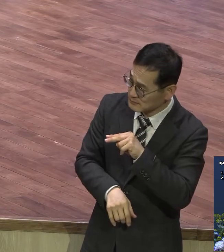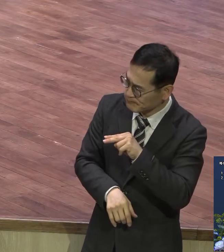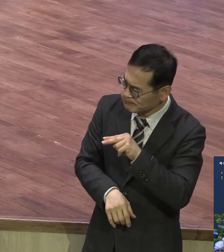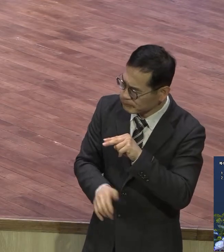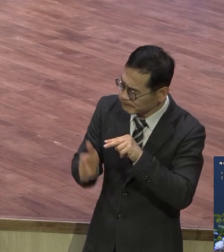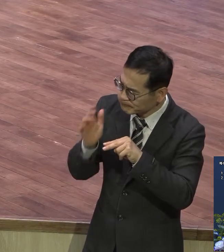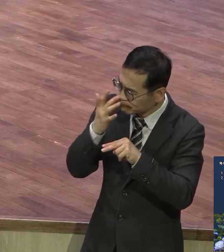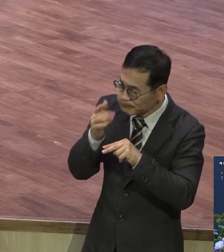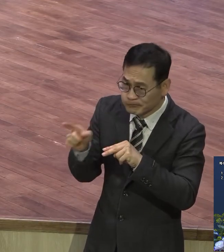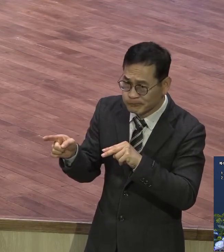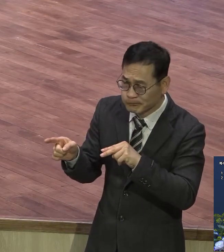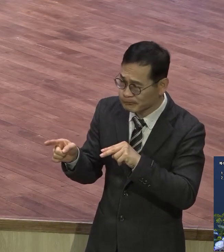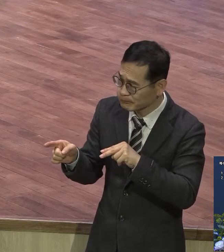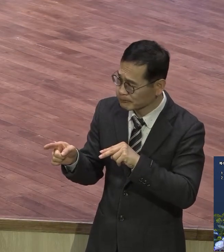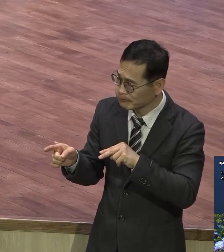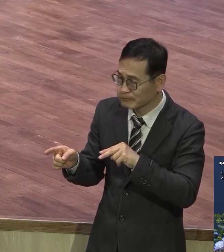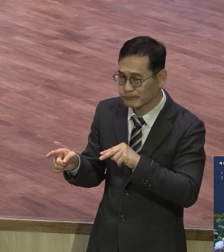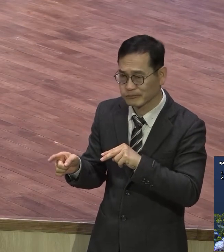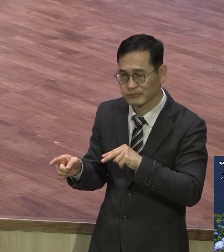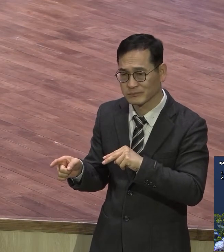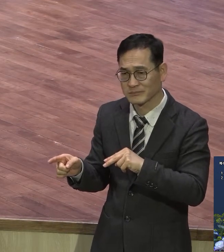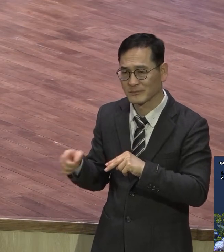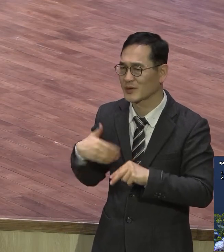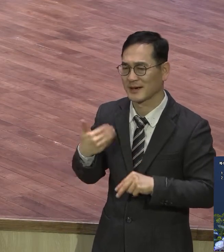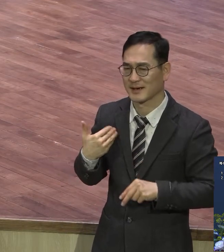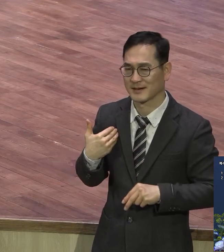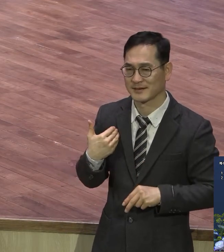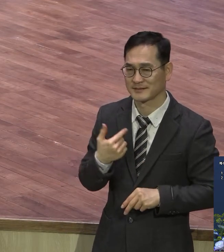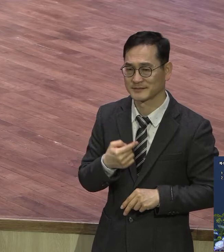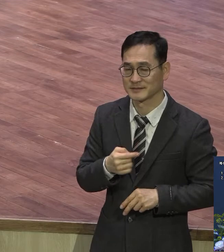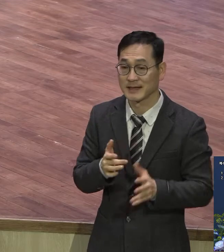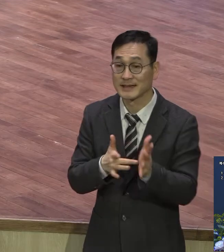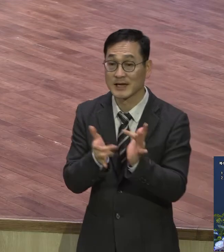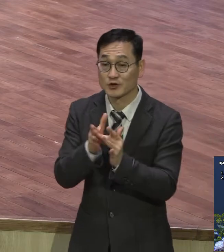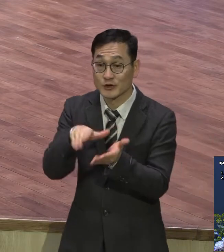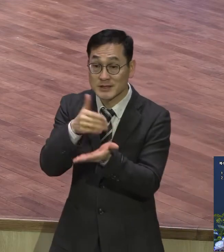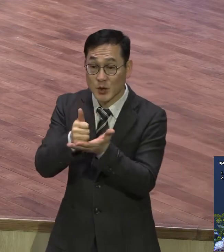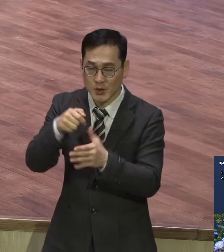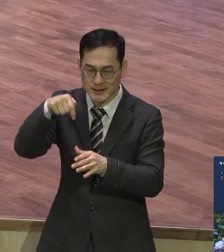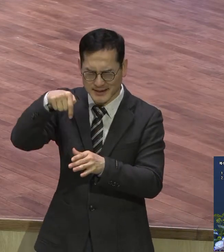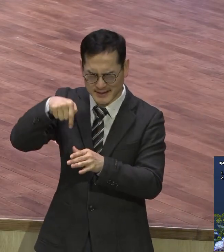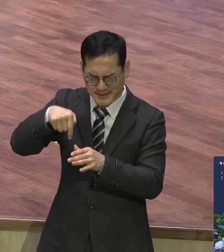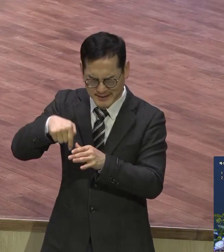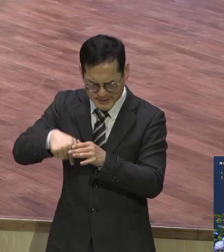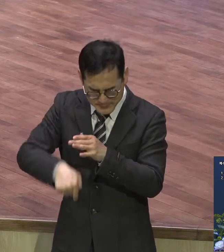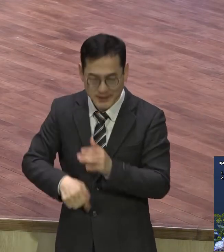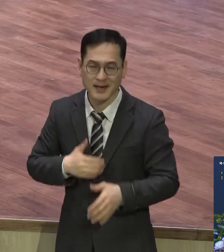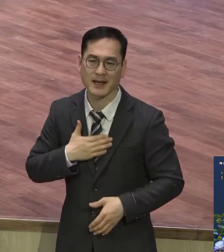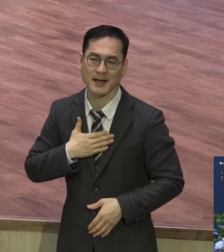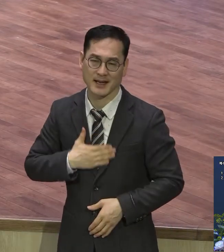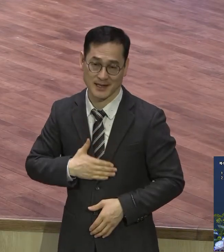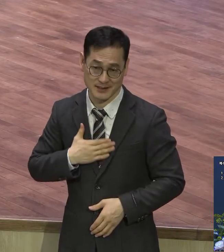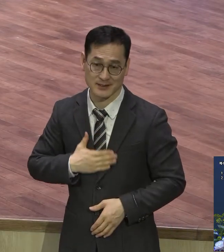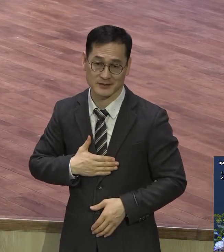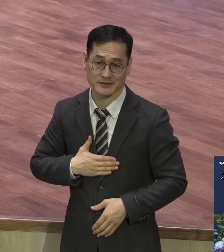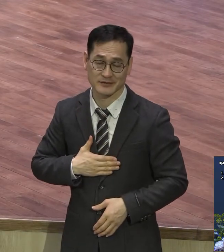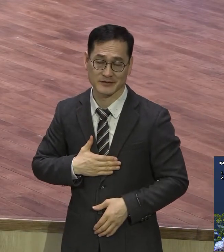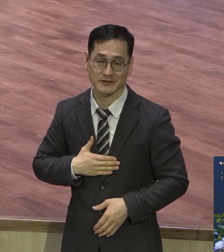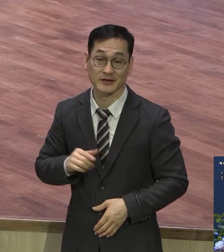그래서요 이 예수 그리스도를 더 깊이 깊이 알아가는 그런 상태 어려운